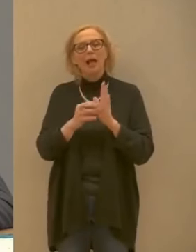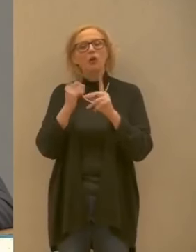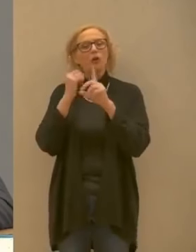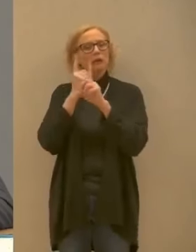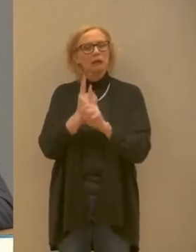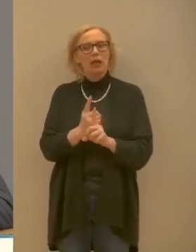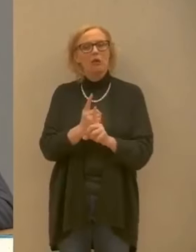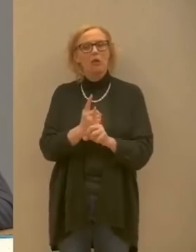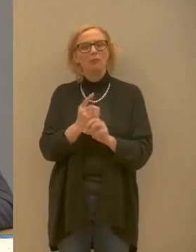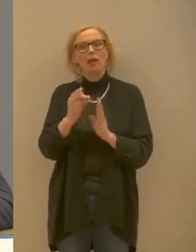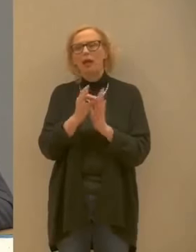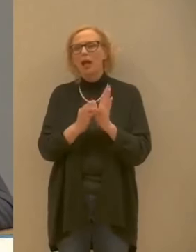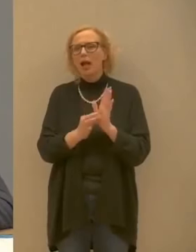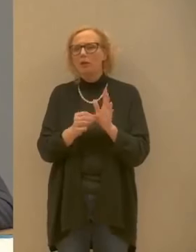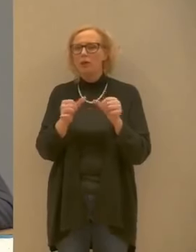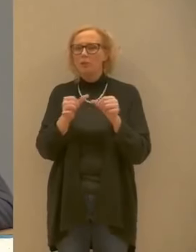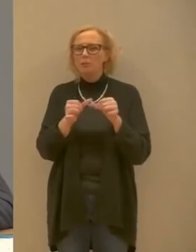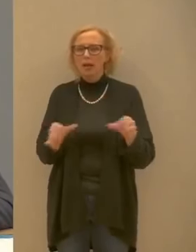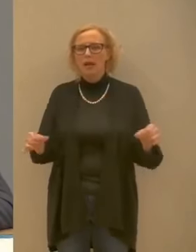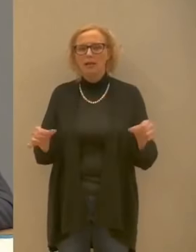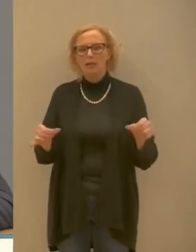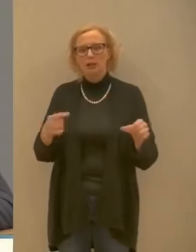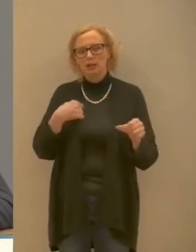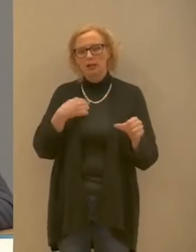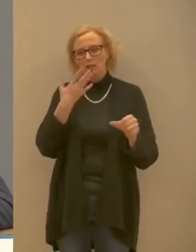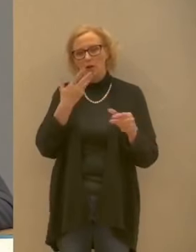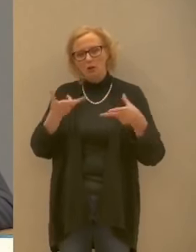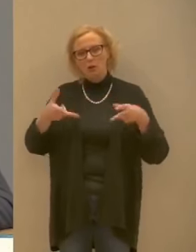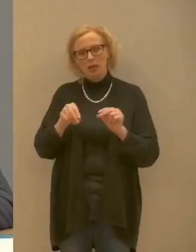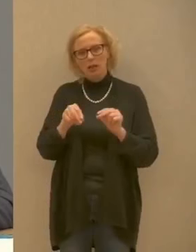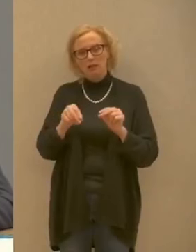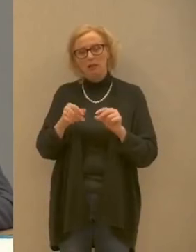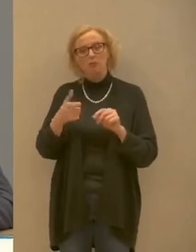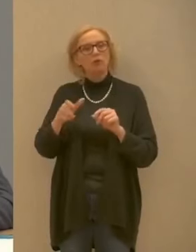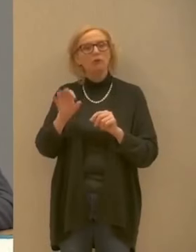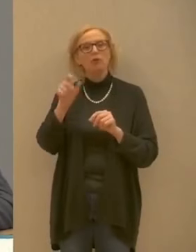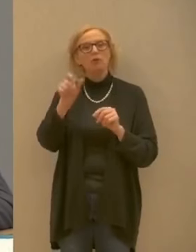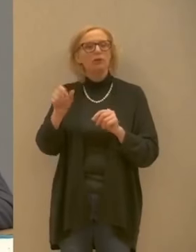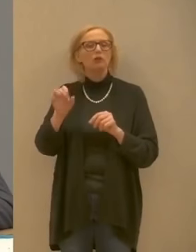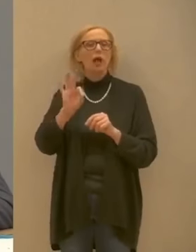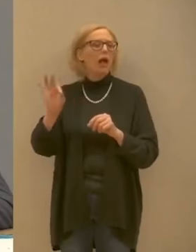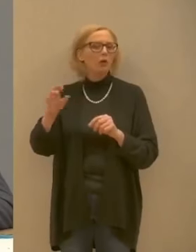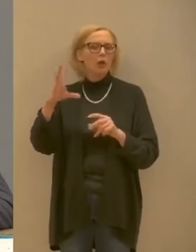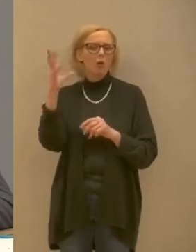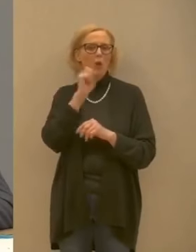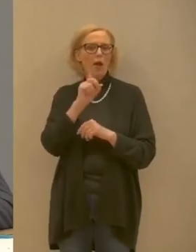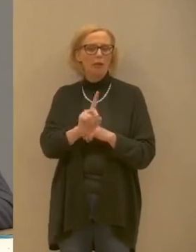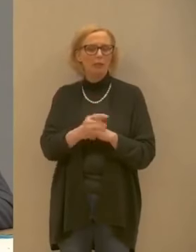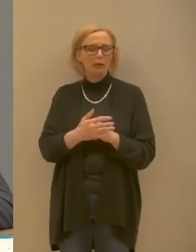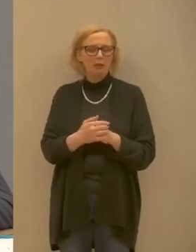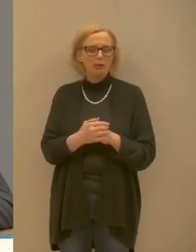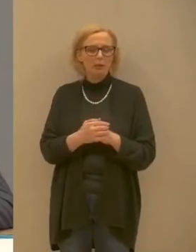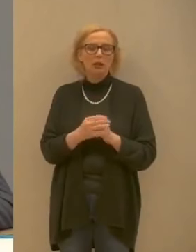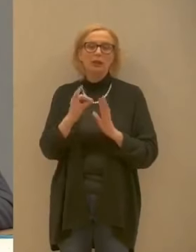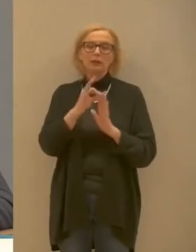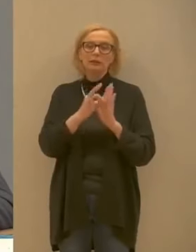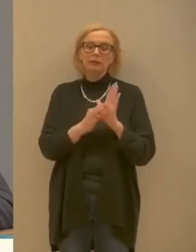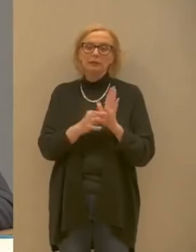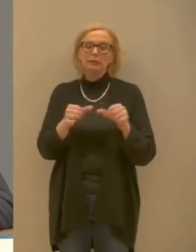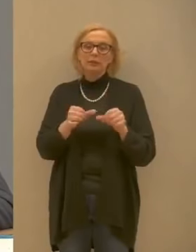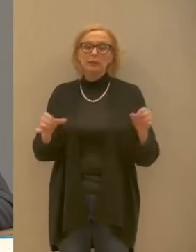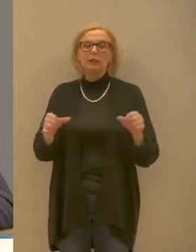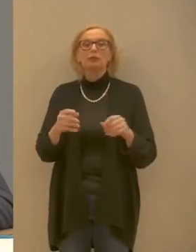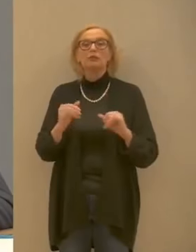basilari, le ripeto, perché c'è comunque gente che non lo ha capito, le regole basilari sono si